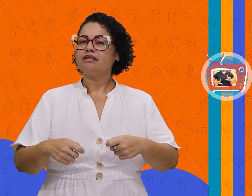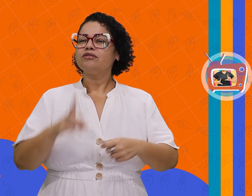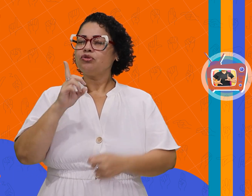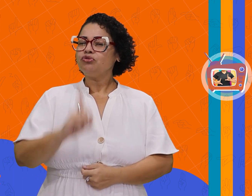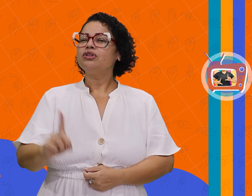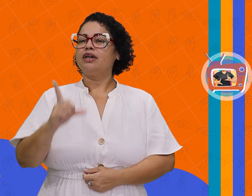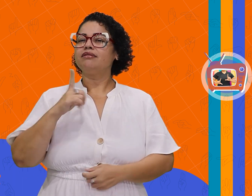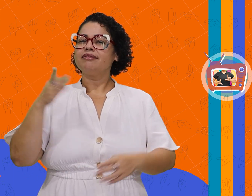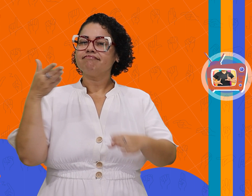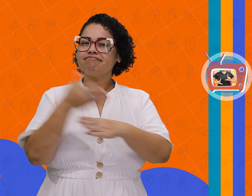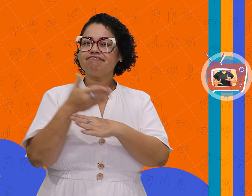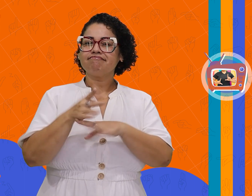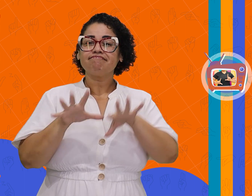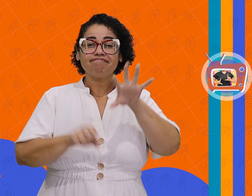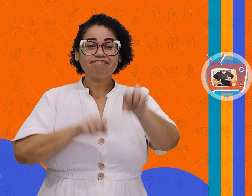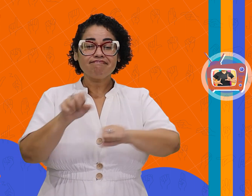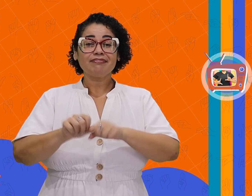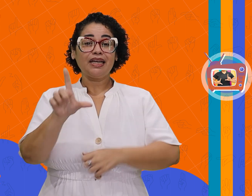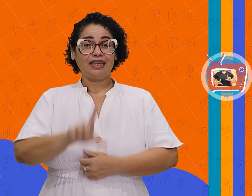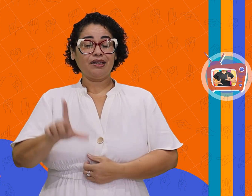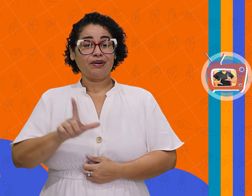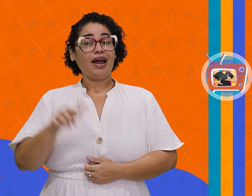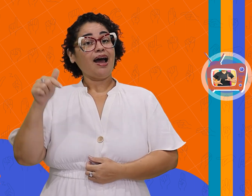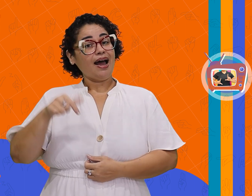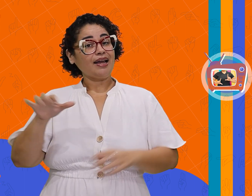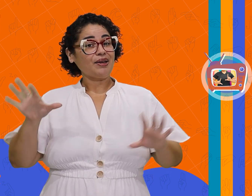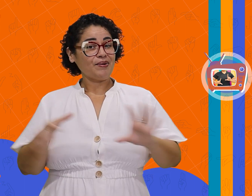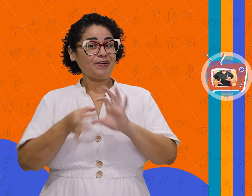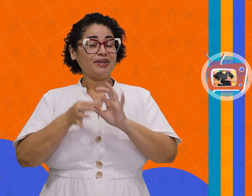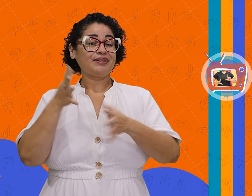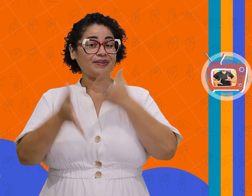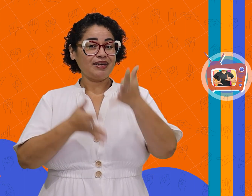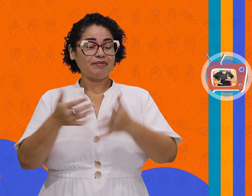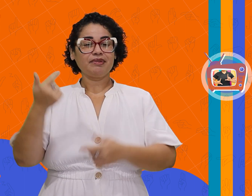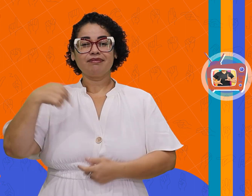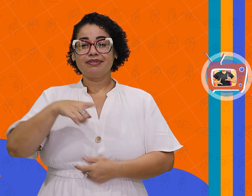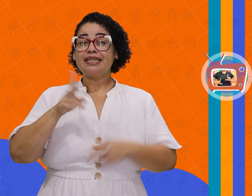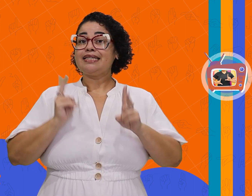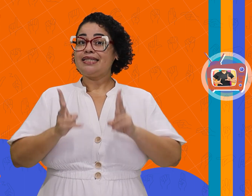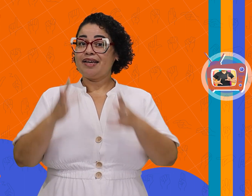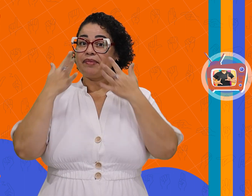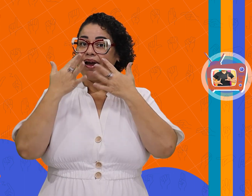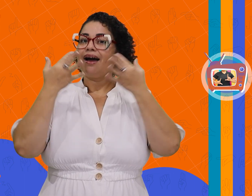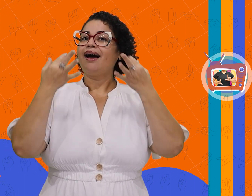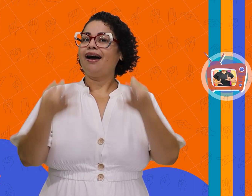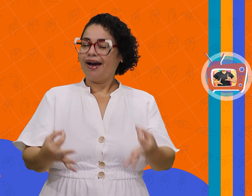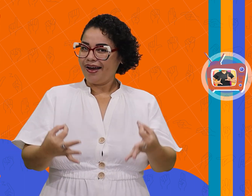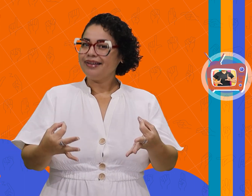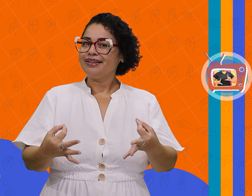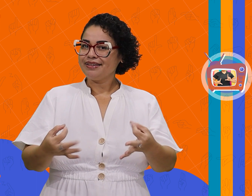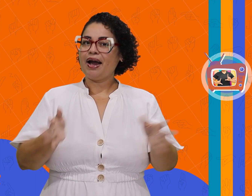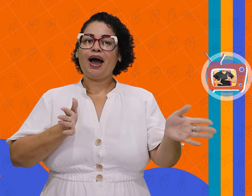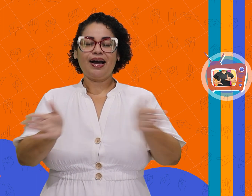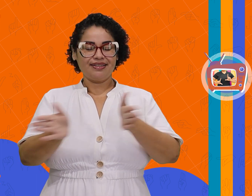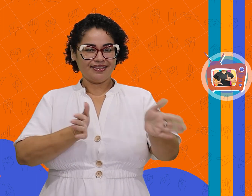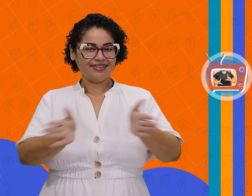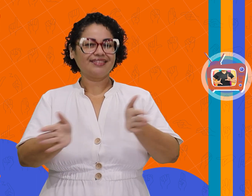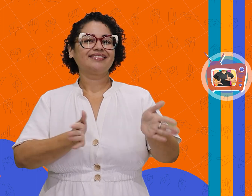acesso à literatura. E nós, aqui do Conexão em Libras, estamos sempre atentos quanto à acessibilidade